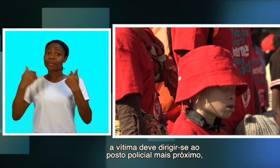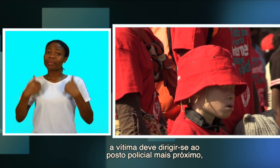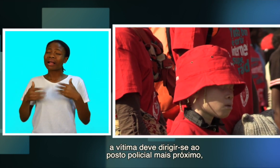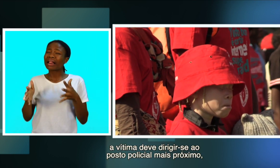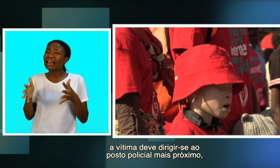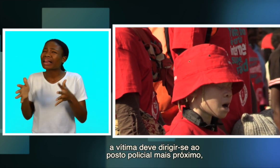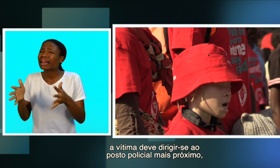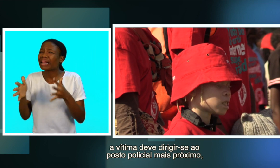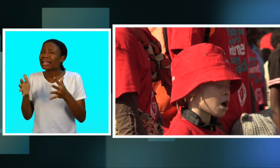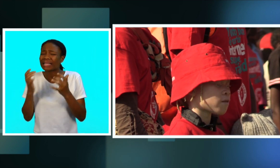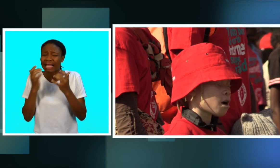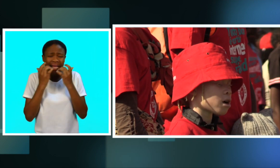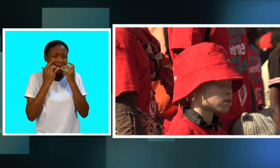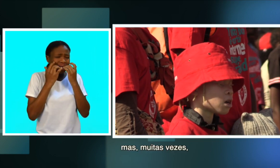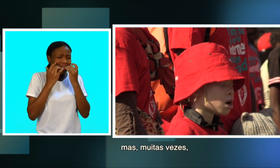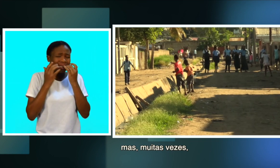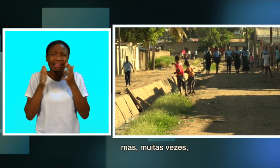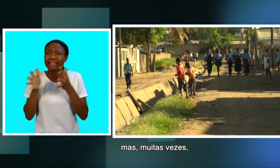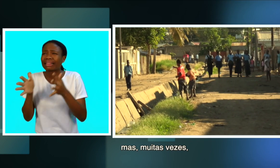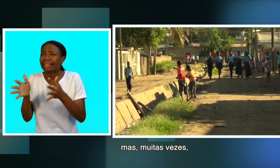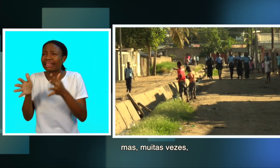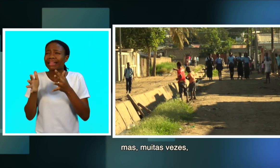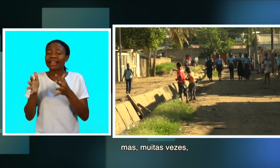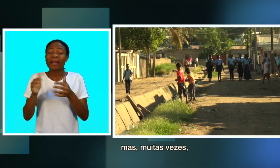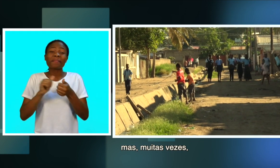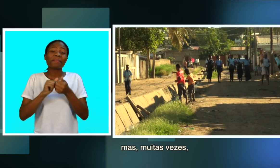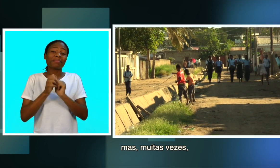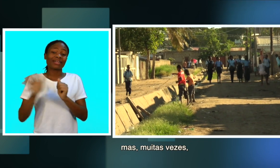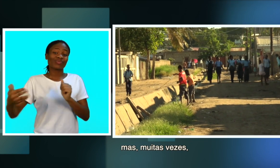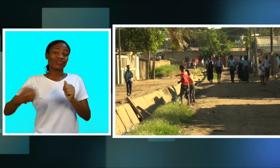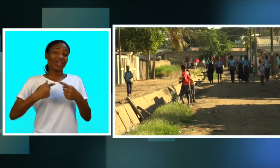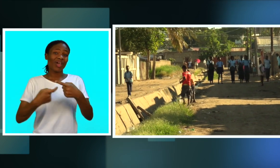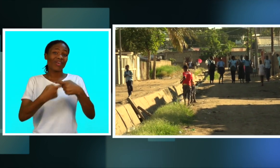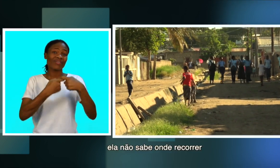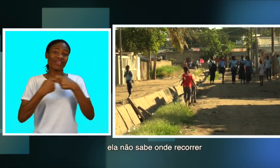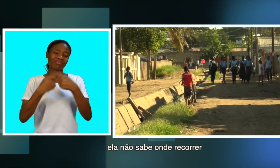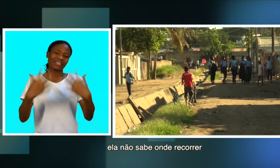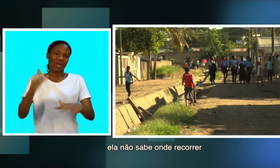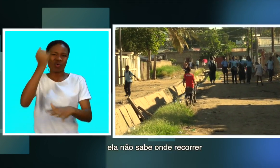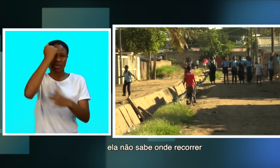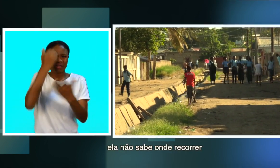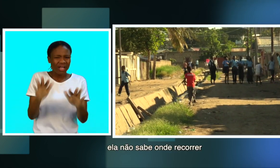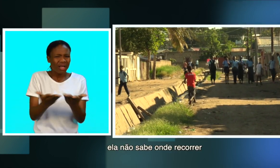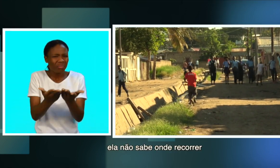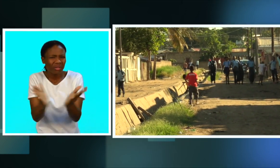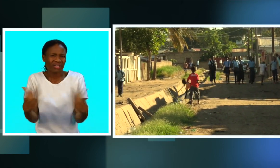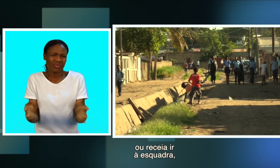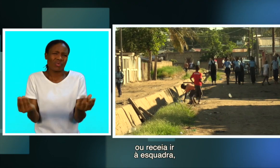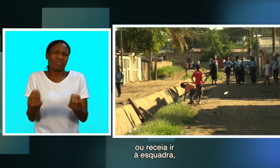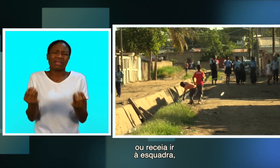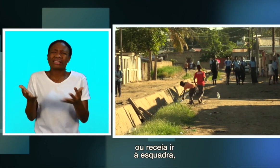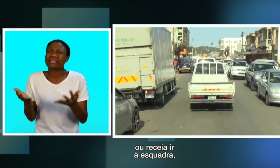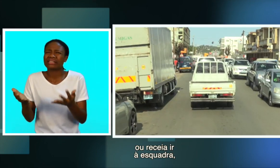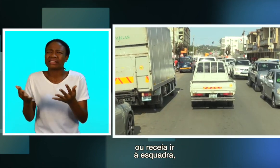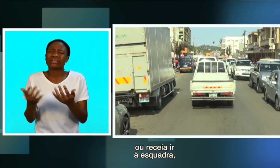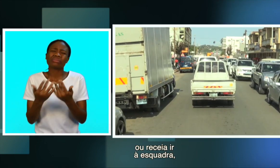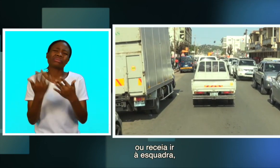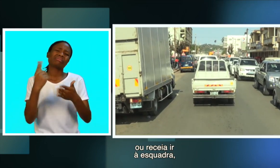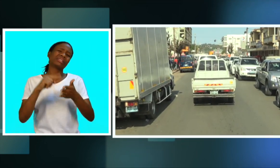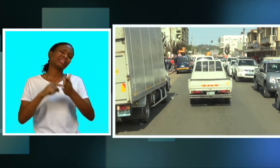posto policial mais próximo. Mas muitas vezes, ela não sabe onde recorrer ou receia ir à esquadra,